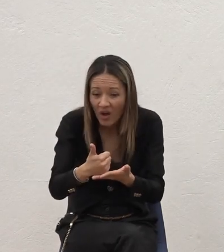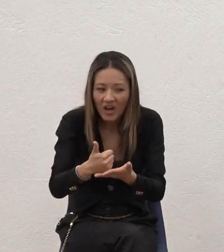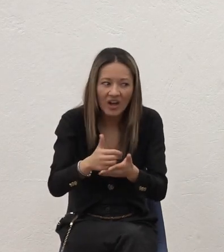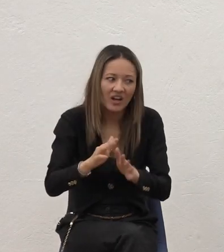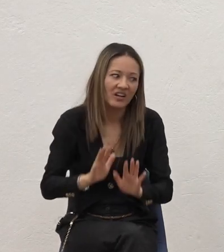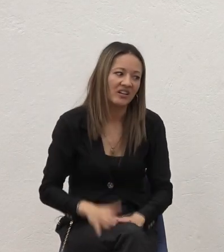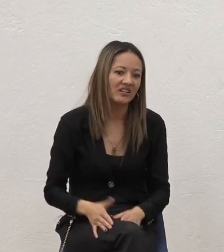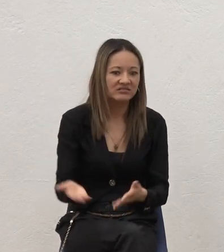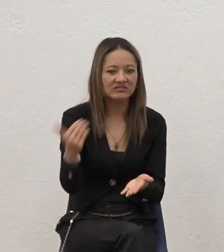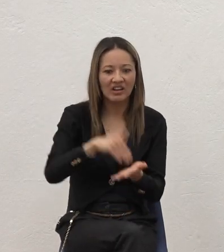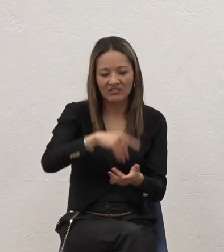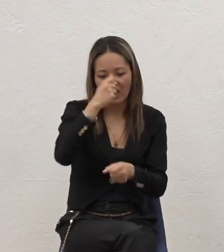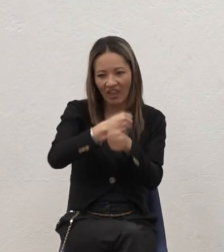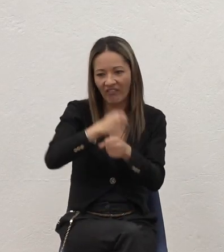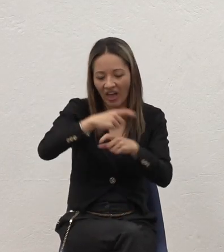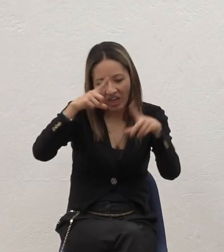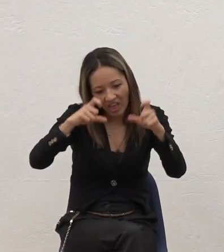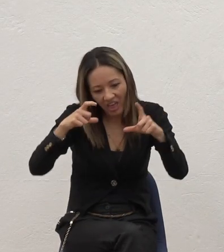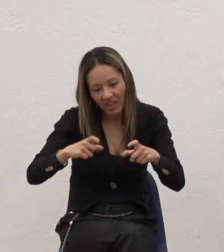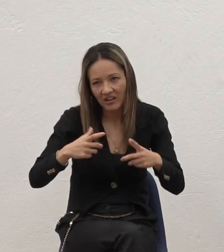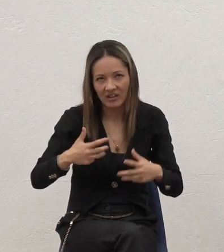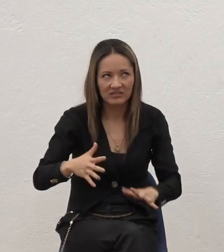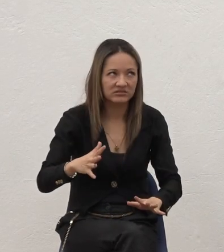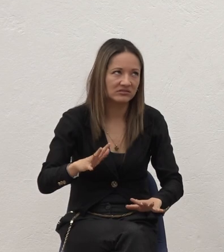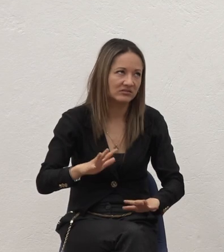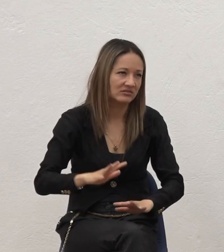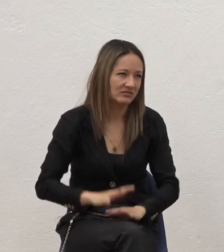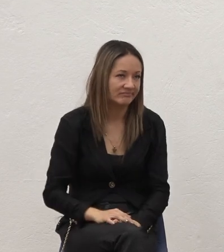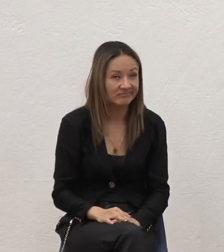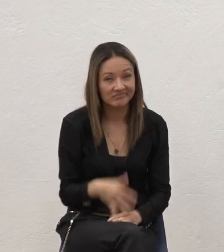ya me va a poner A trabajar A tomar fotos Buena Yo